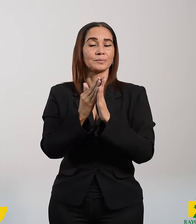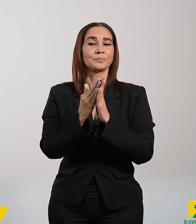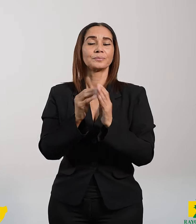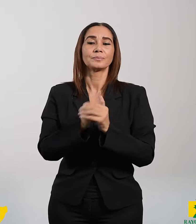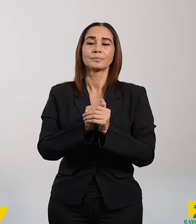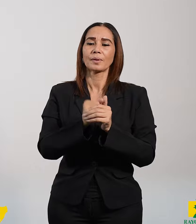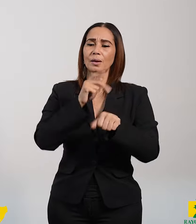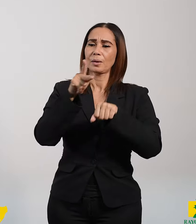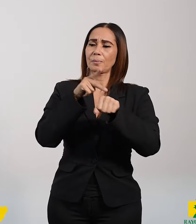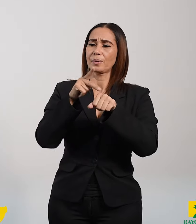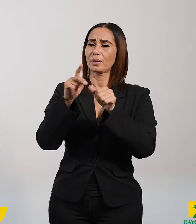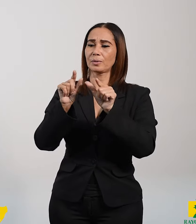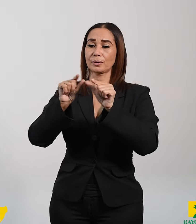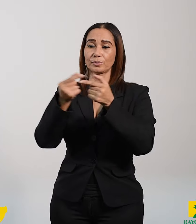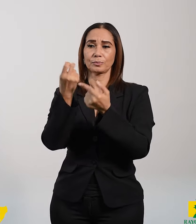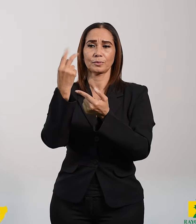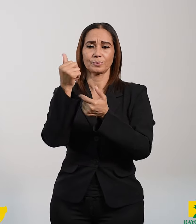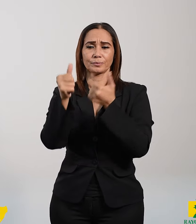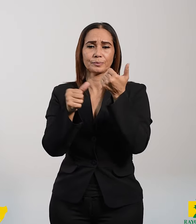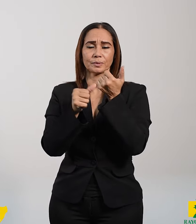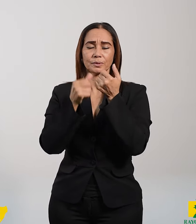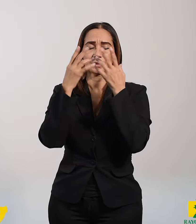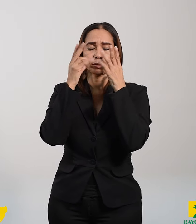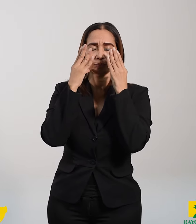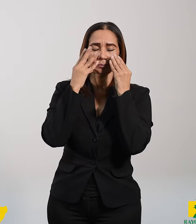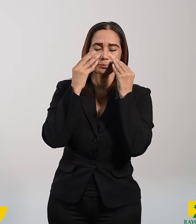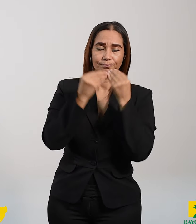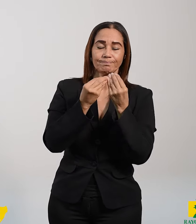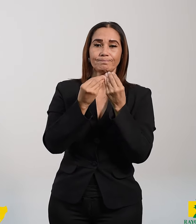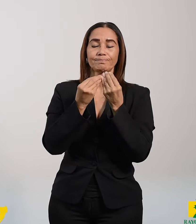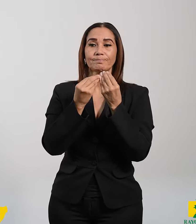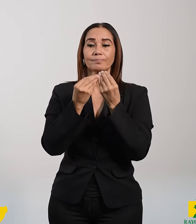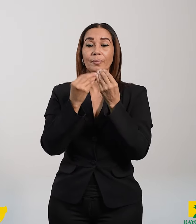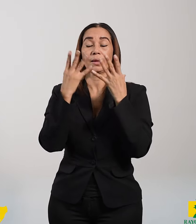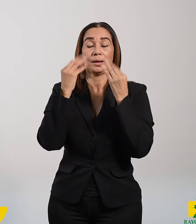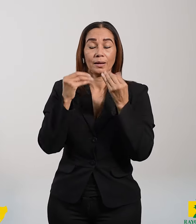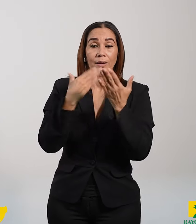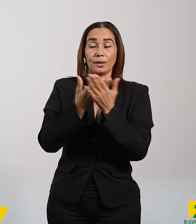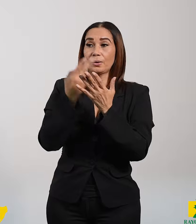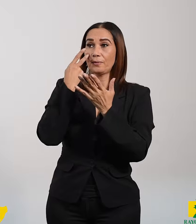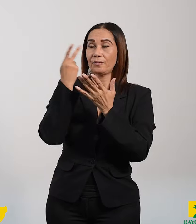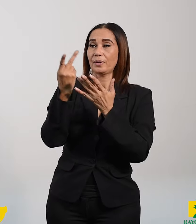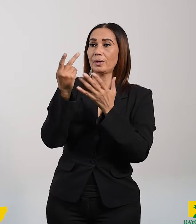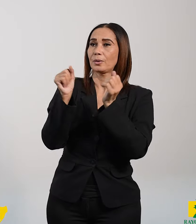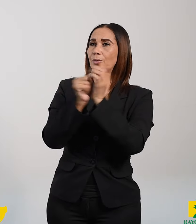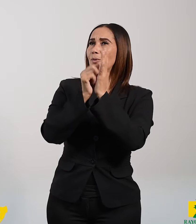Pedro y sus compañeros se caían de sueño, y espabilándose, vieron su gloria y a los dos